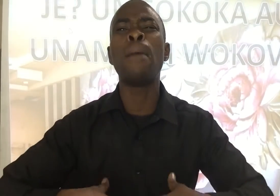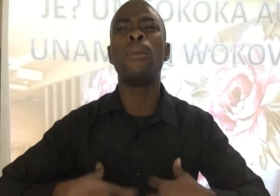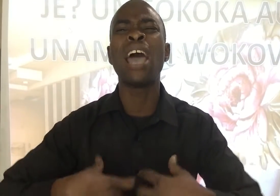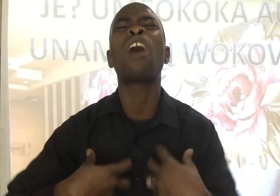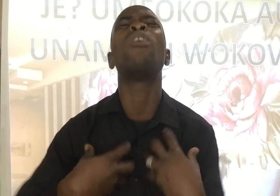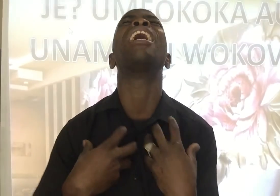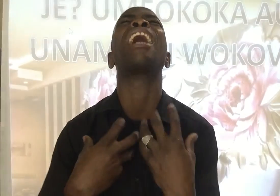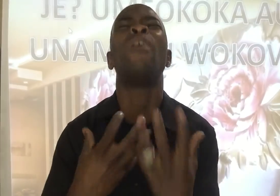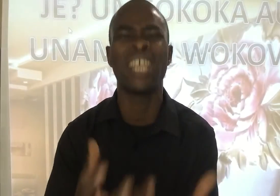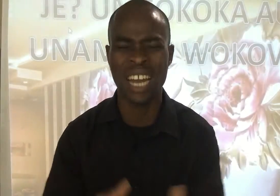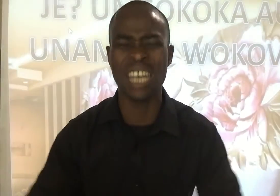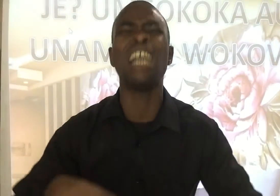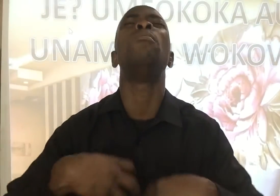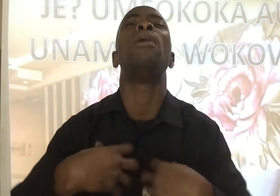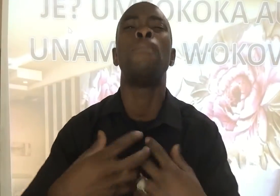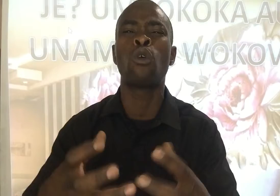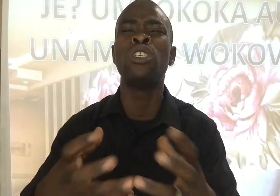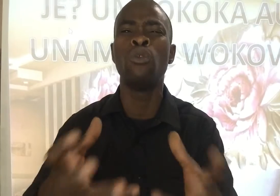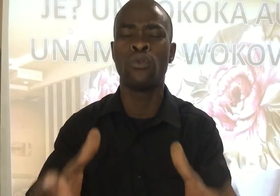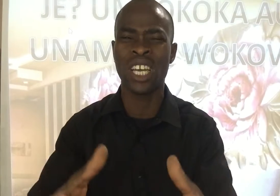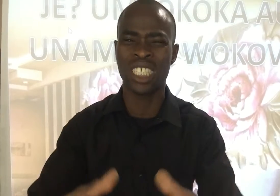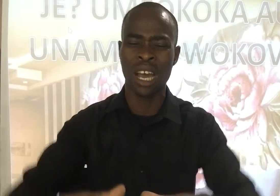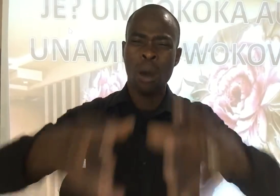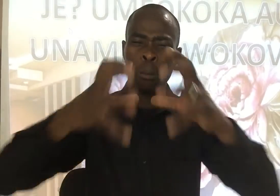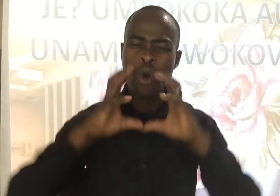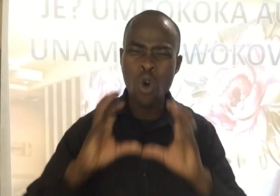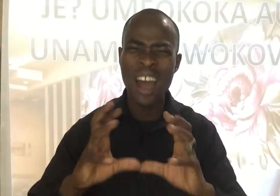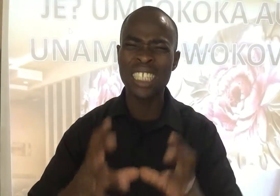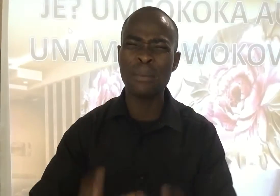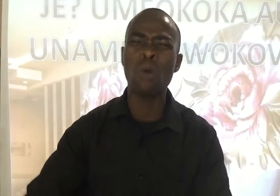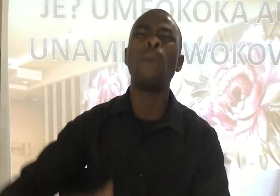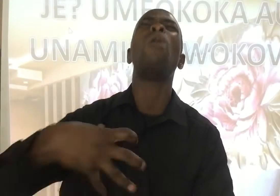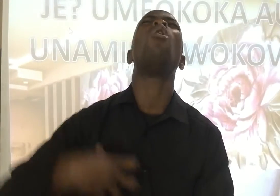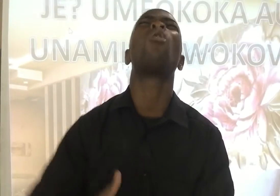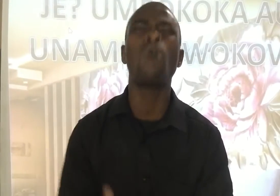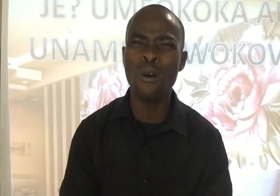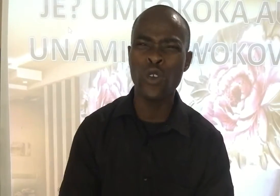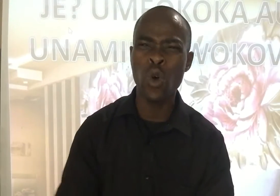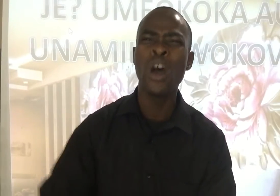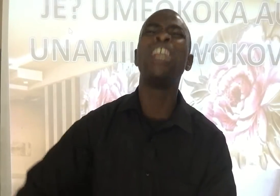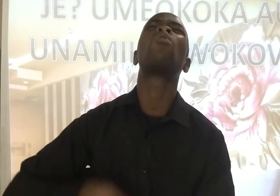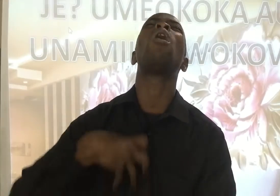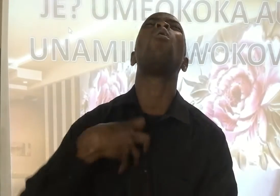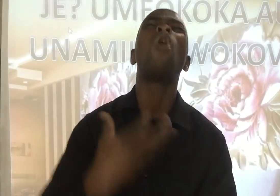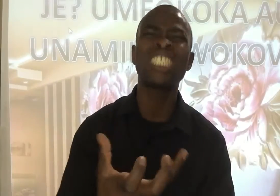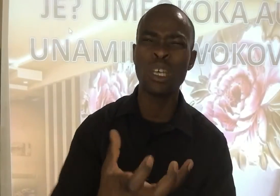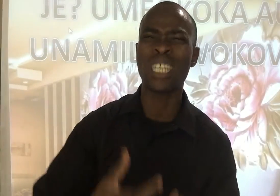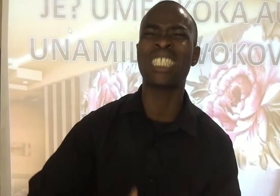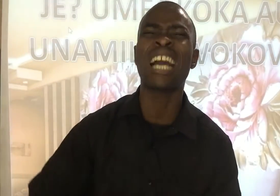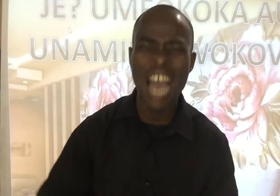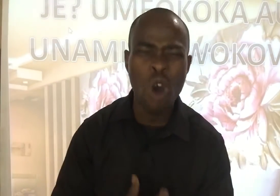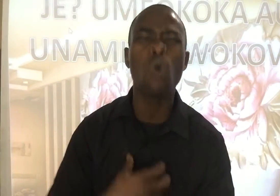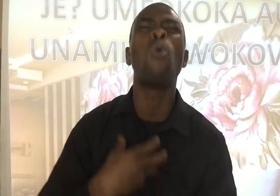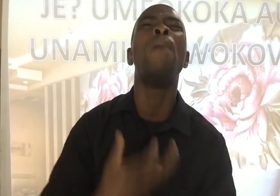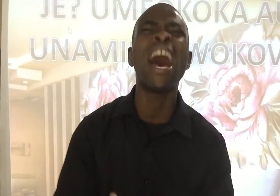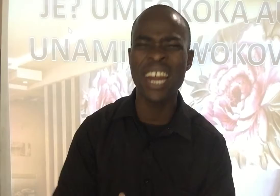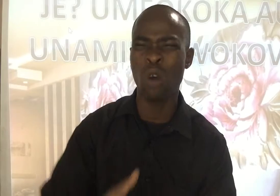mambo yako ya kawaida Ya mambo kujinufaisha Mungu anasema kwamba Wokofu ni kwa wote Watakao kubari na